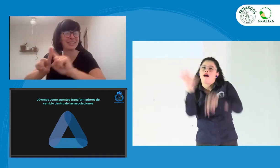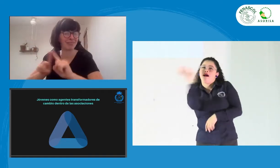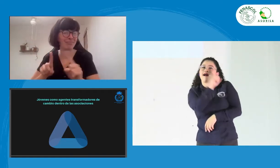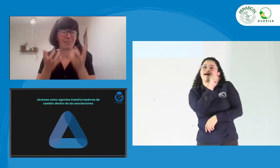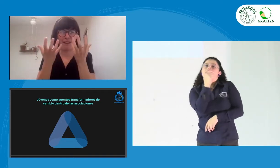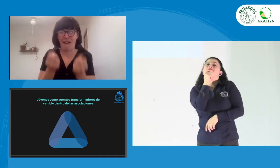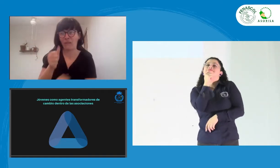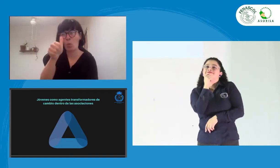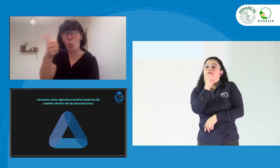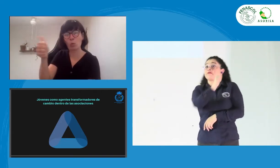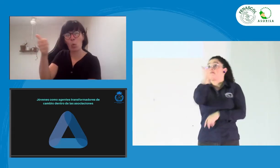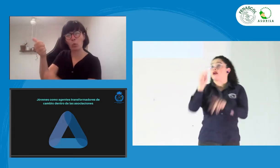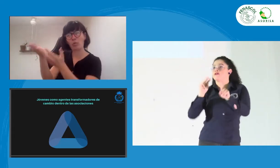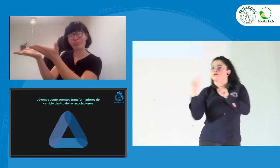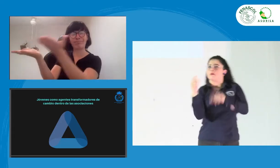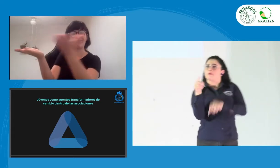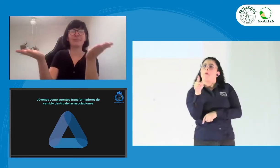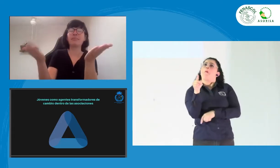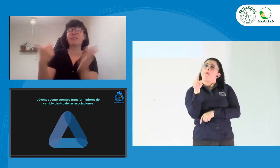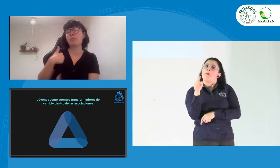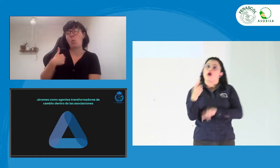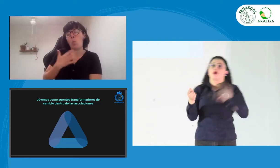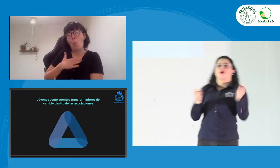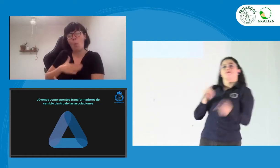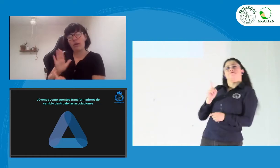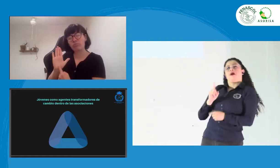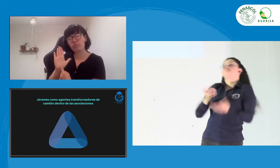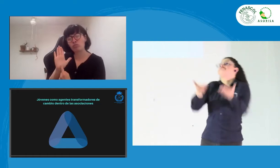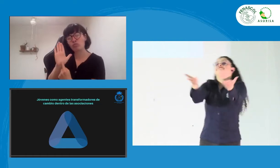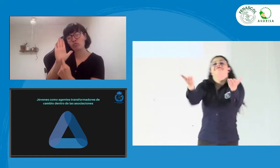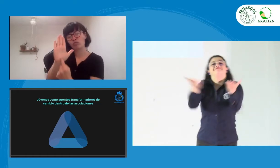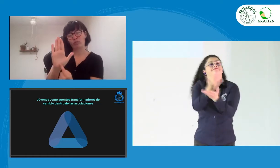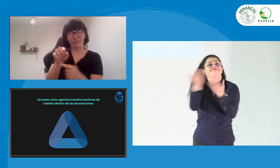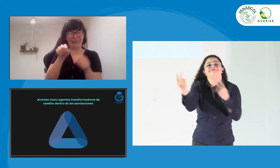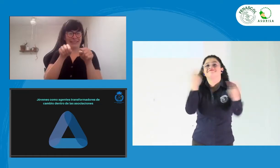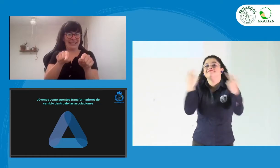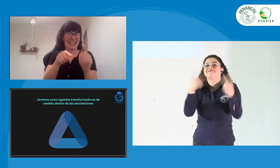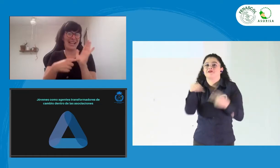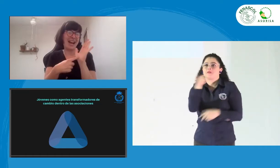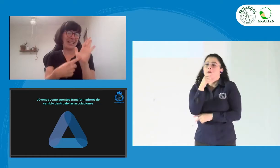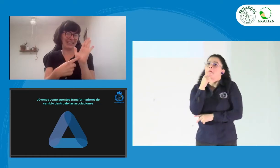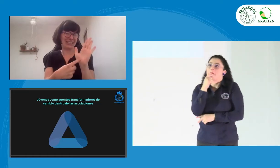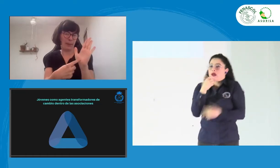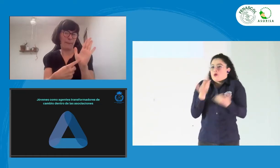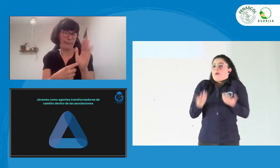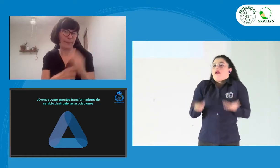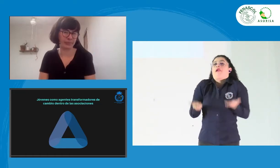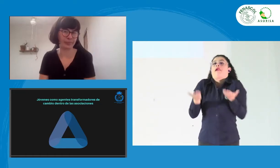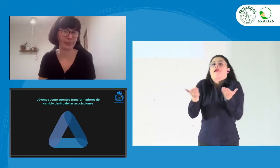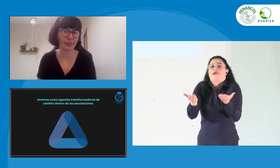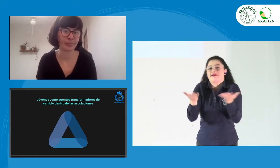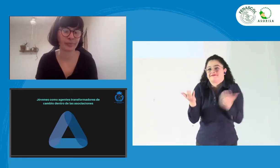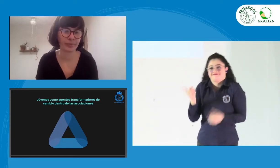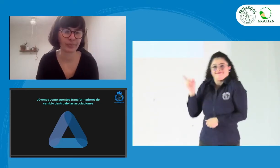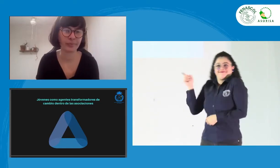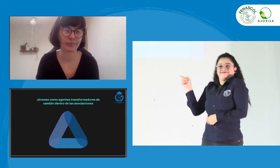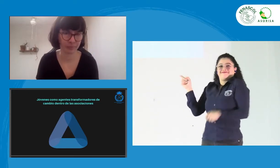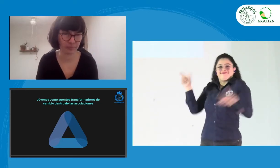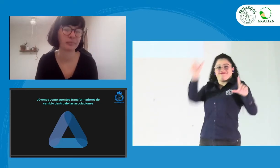esa semilla que queremos dejarles a ustedes para la reflexión y el debate y que más adelante, pues, todos puedan ver si efectivamente esto